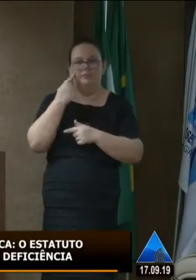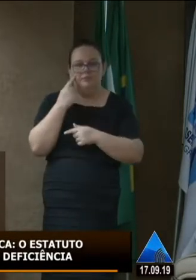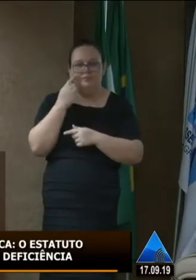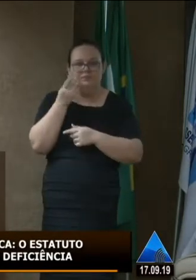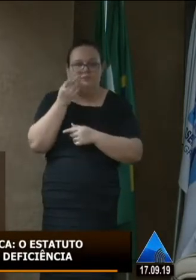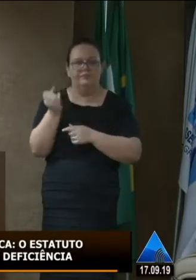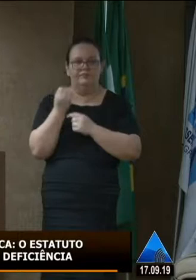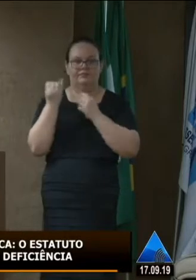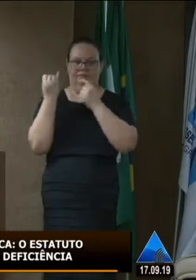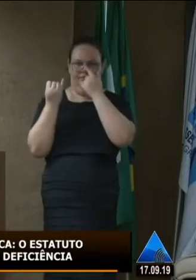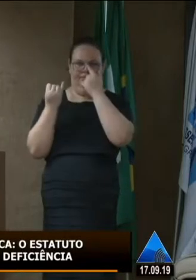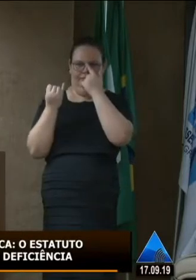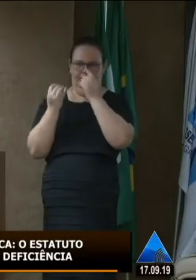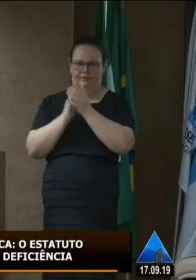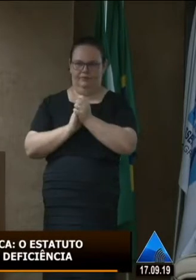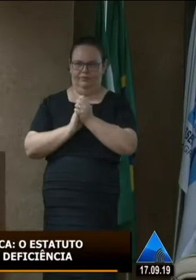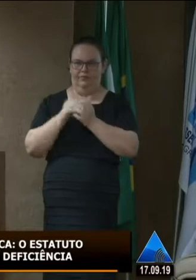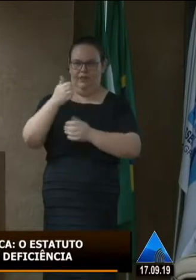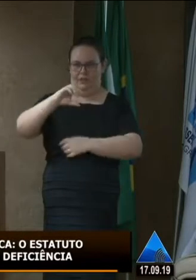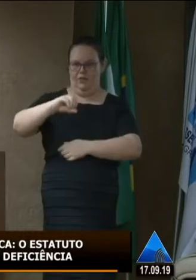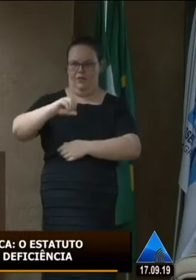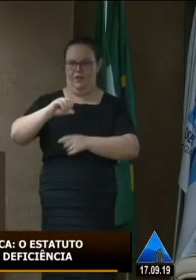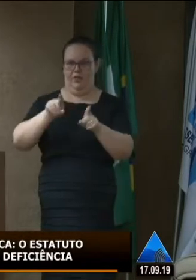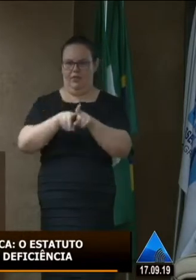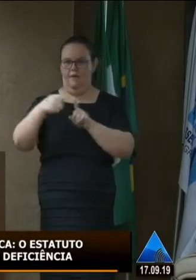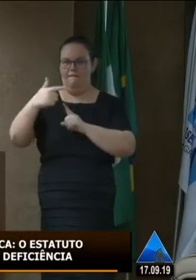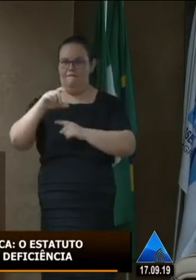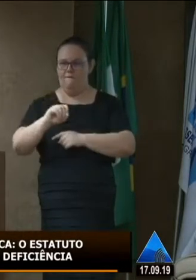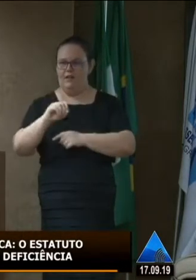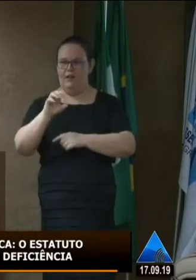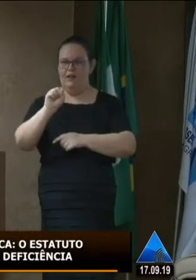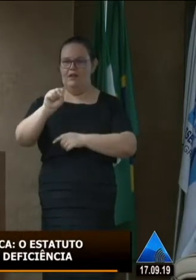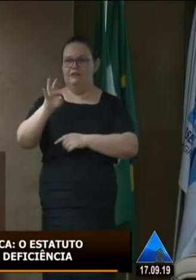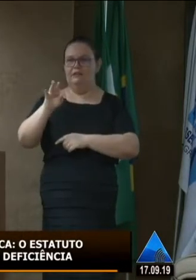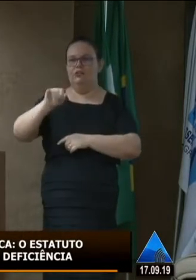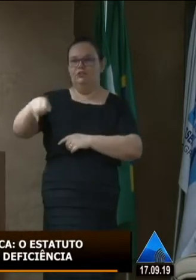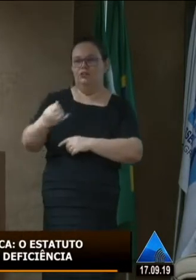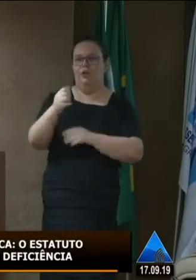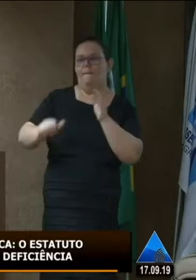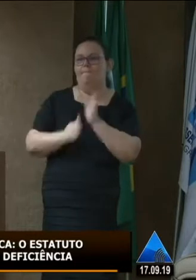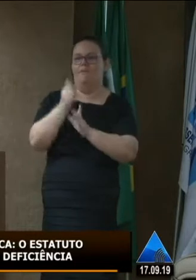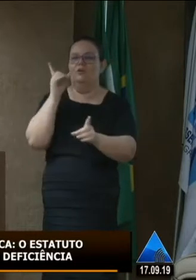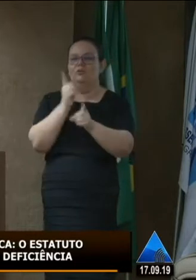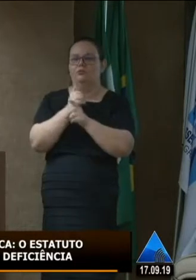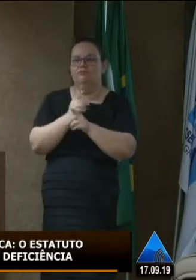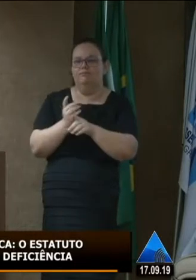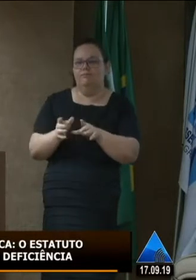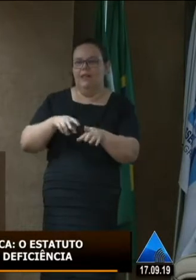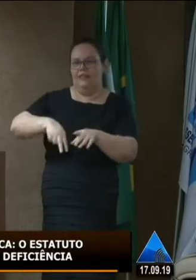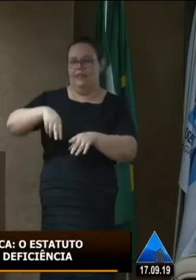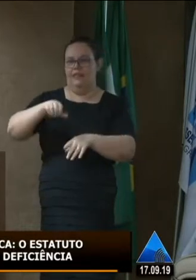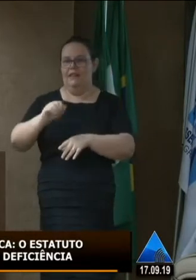está acontecendo dia 19 e 20 no STJ o primeiro encontro nacional de acessibilidade e inclusão